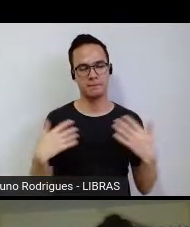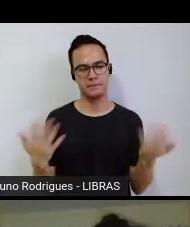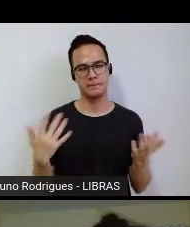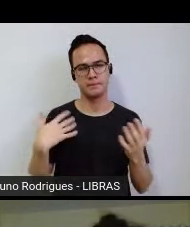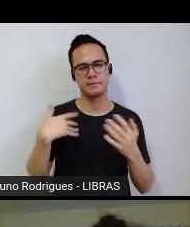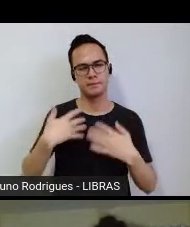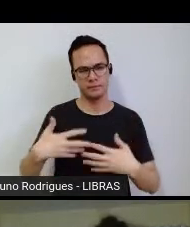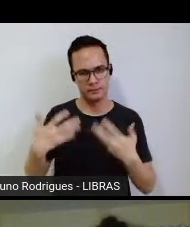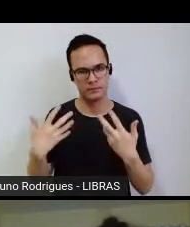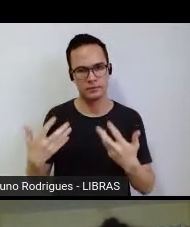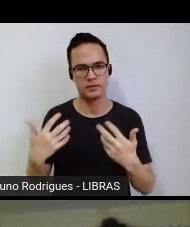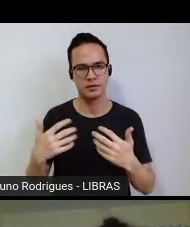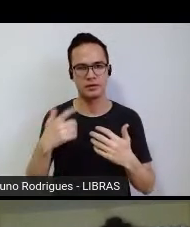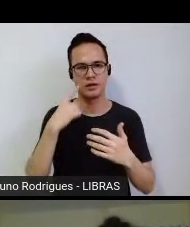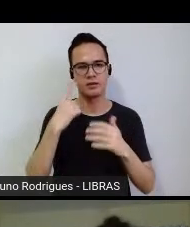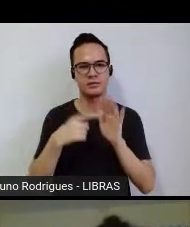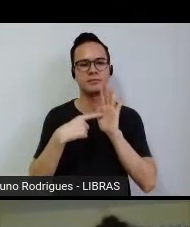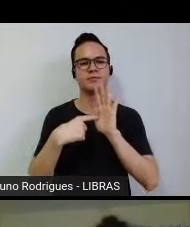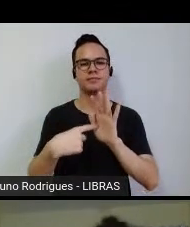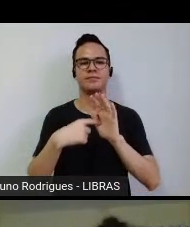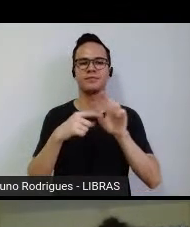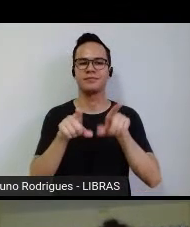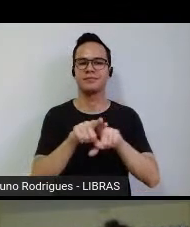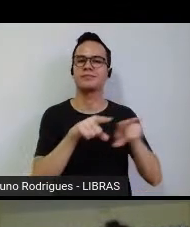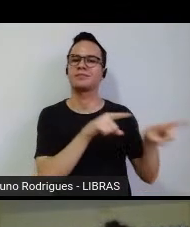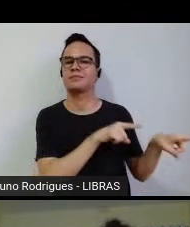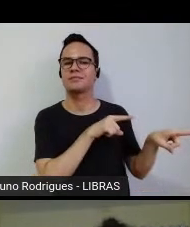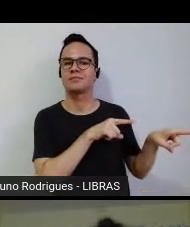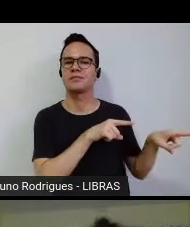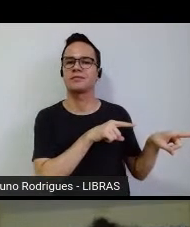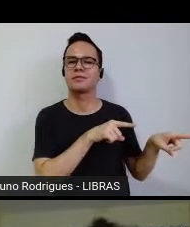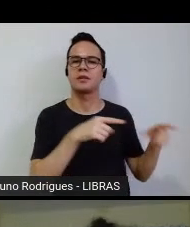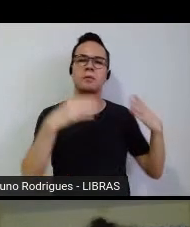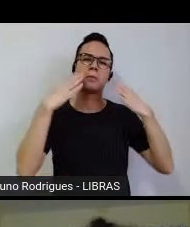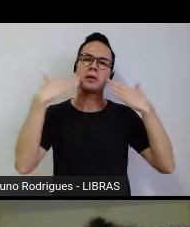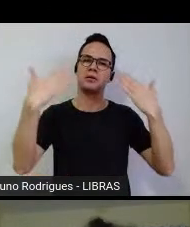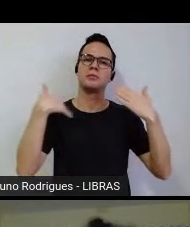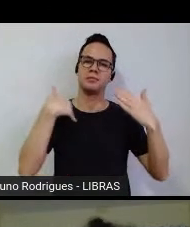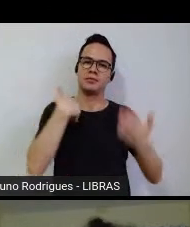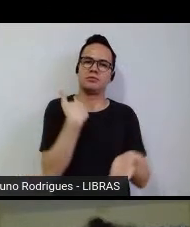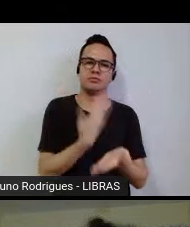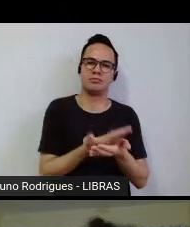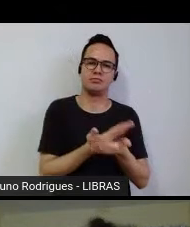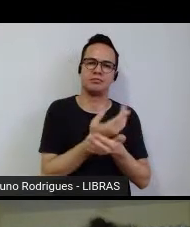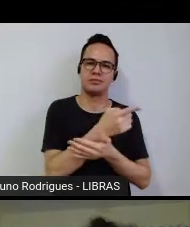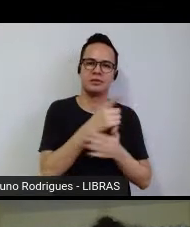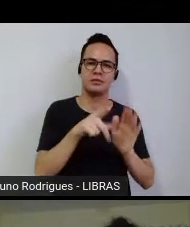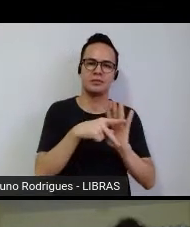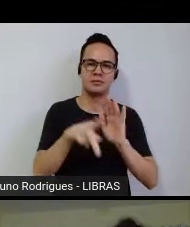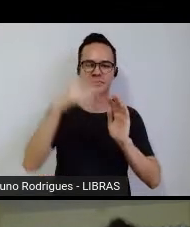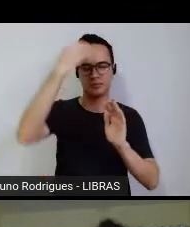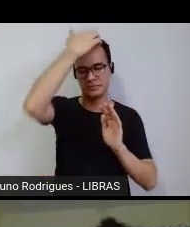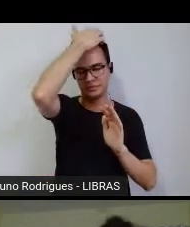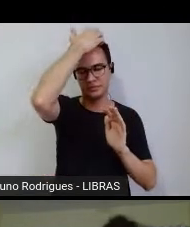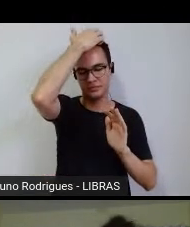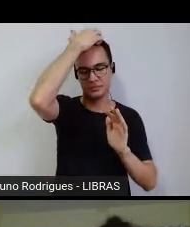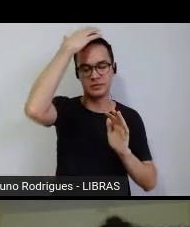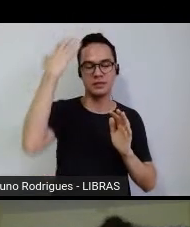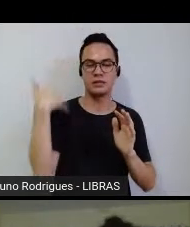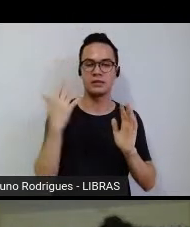questão de colocar também essa informação na tese e, né, foram